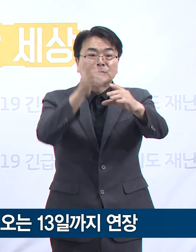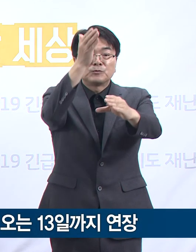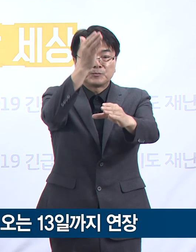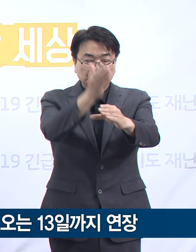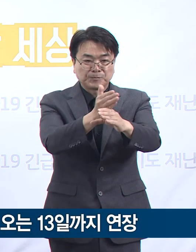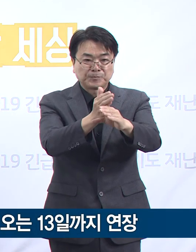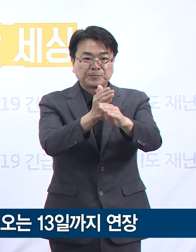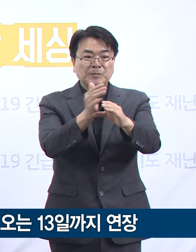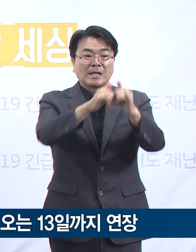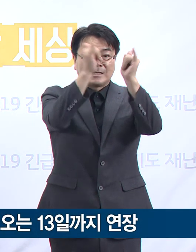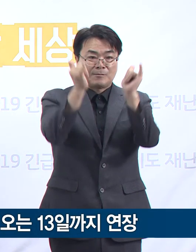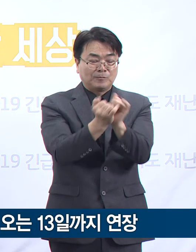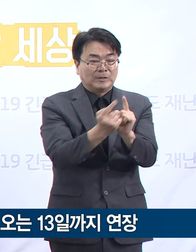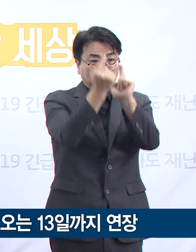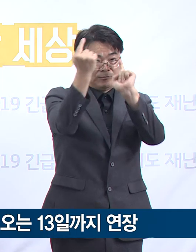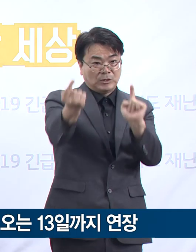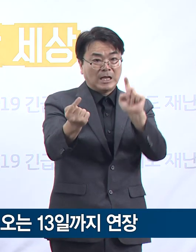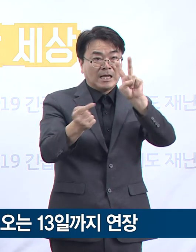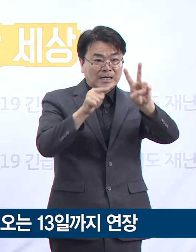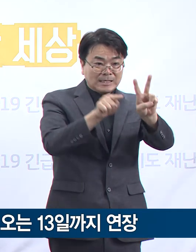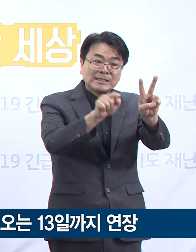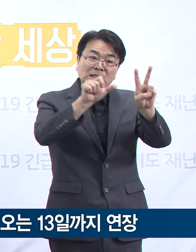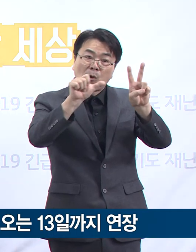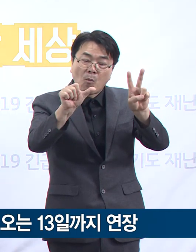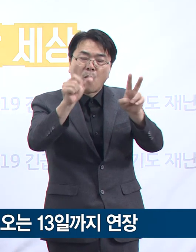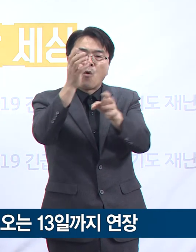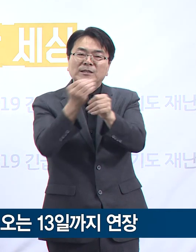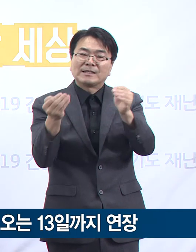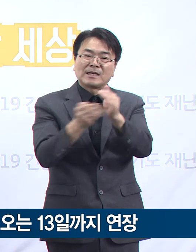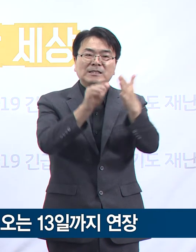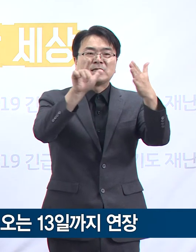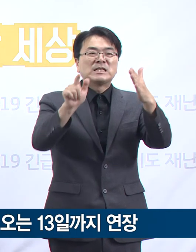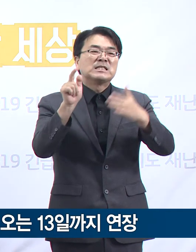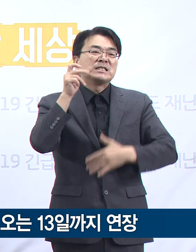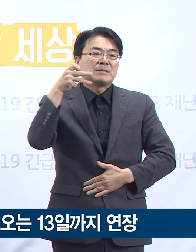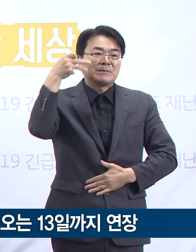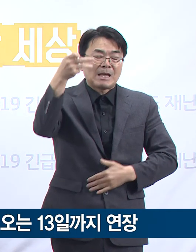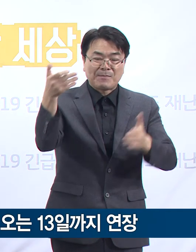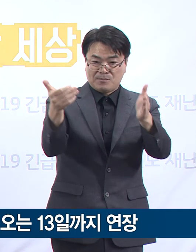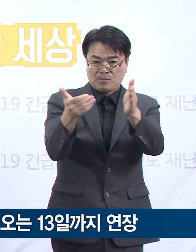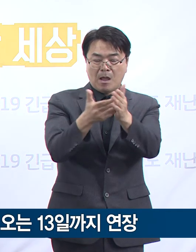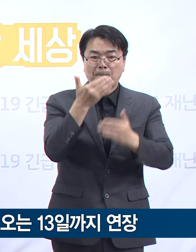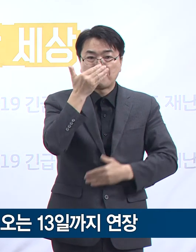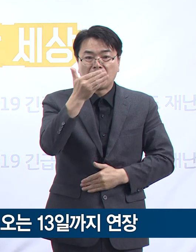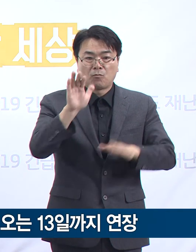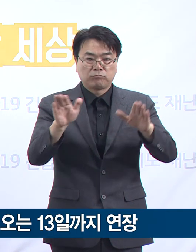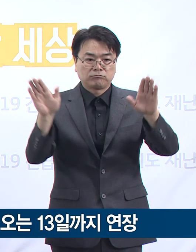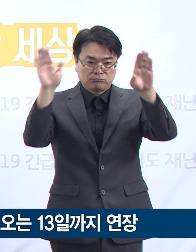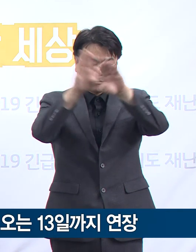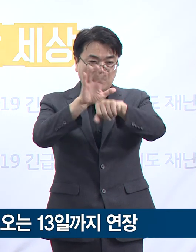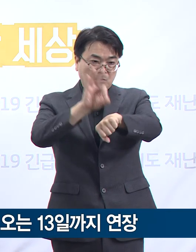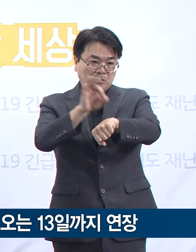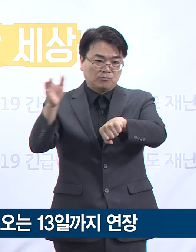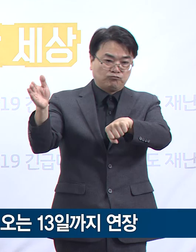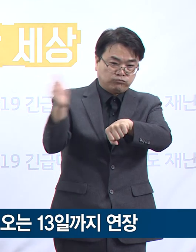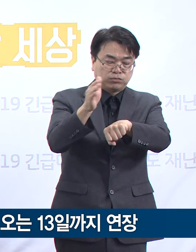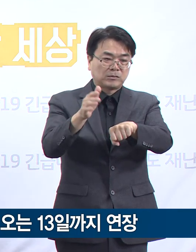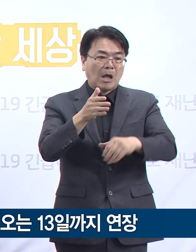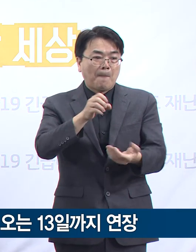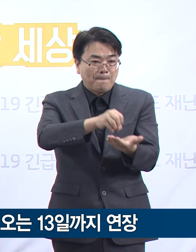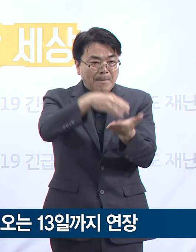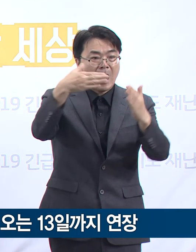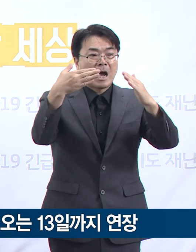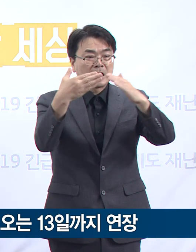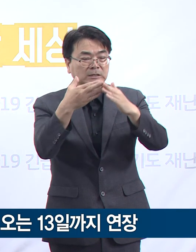두기 2.5단계 조치가 오는 13일까지 연장되고, 또 오늘 0시부터는 프랜차이즈형 제과점과